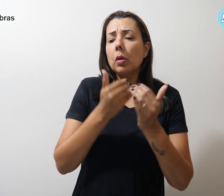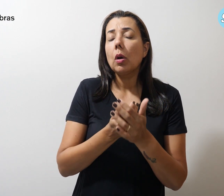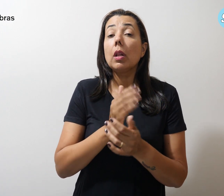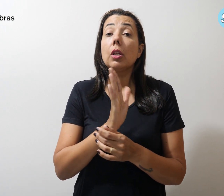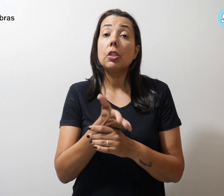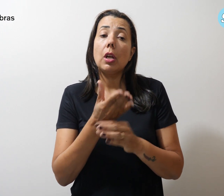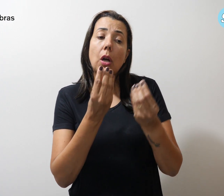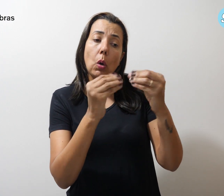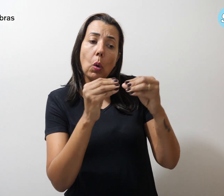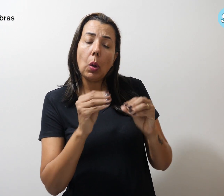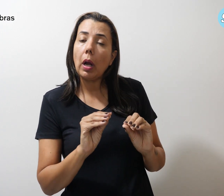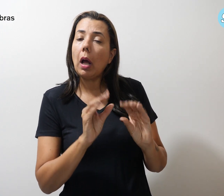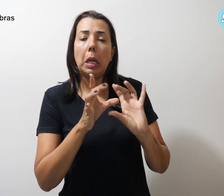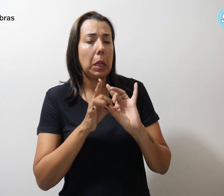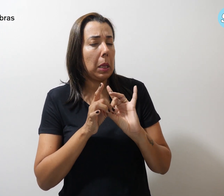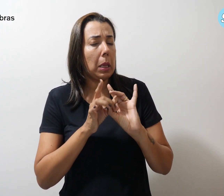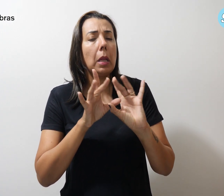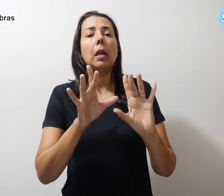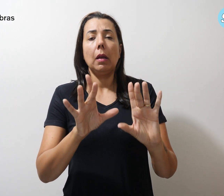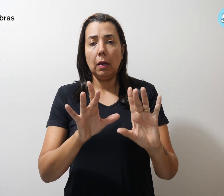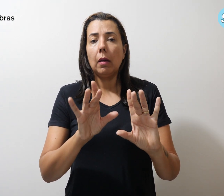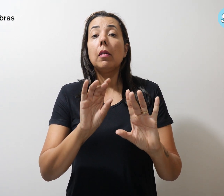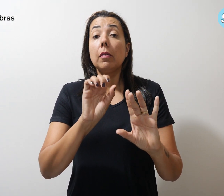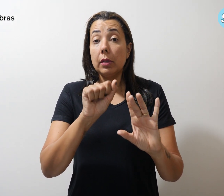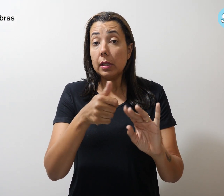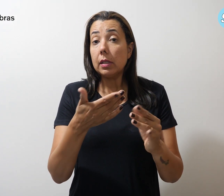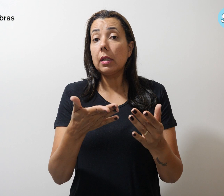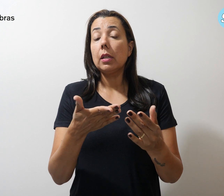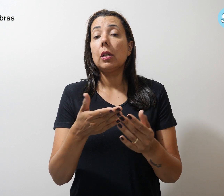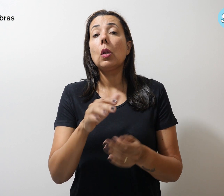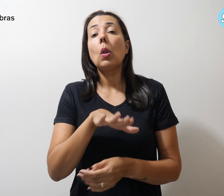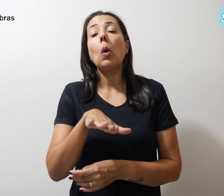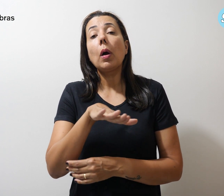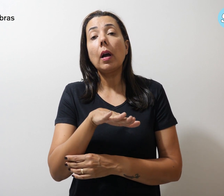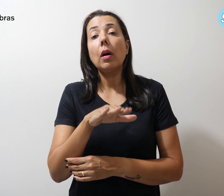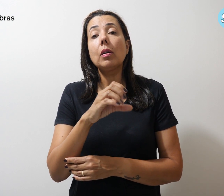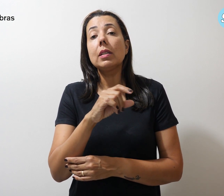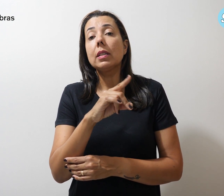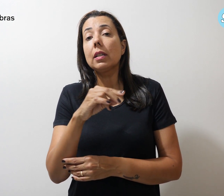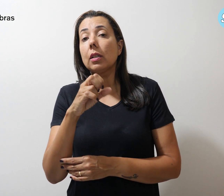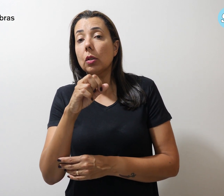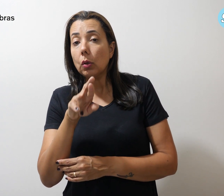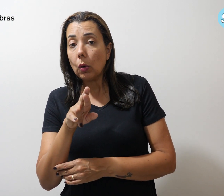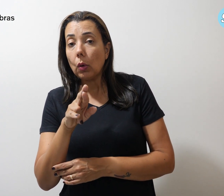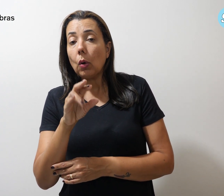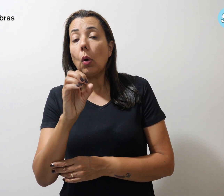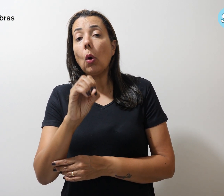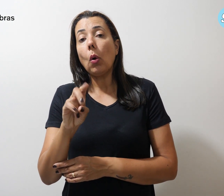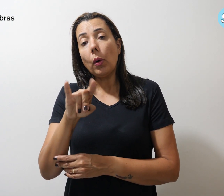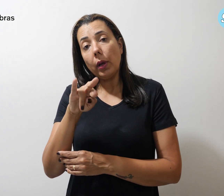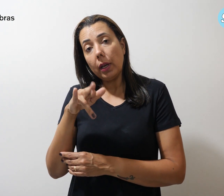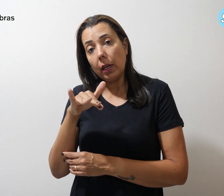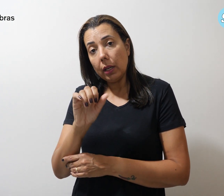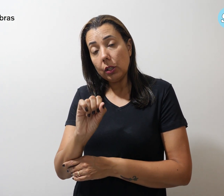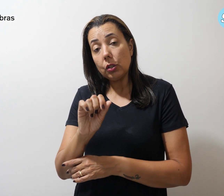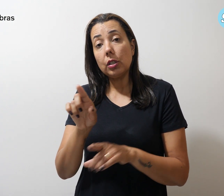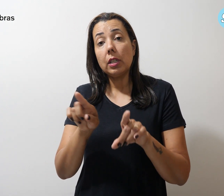colocaram à disposição, como o Setor Oeste e Centro Educacional Agrourbano IP,